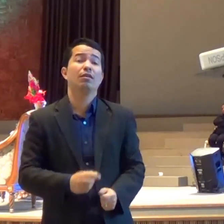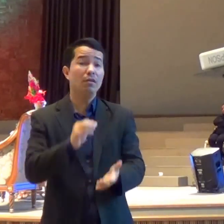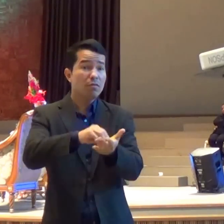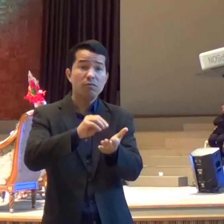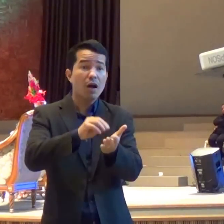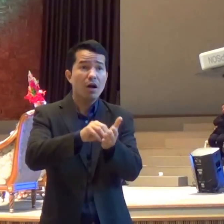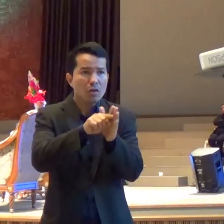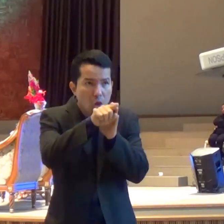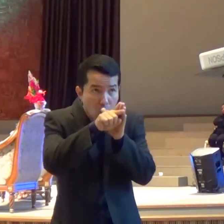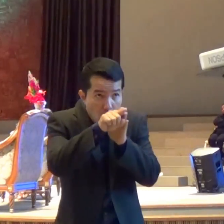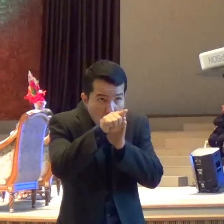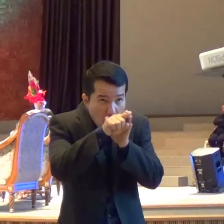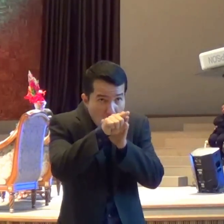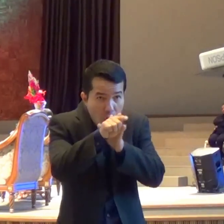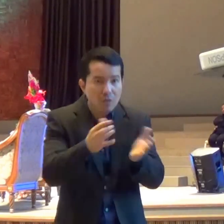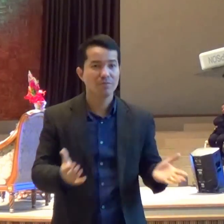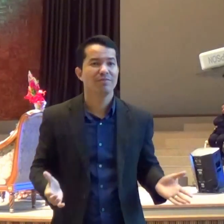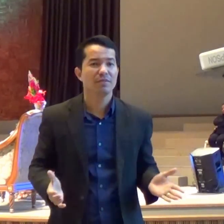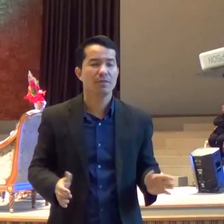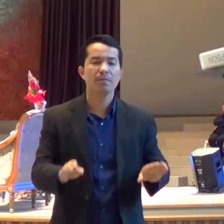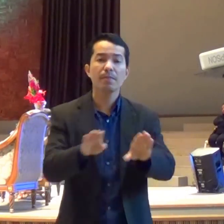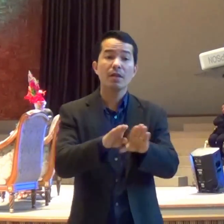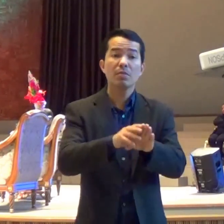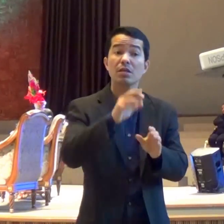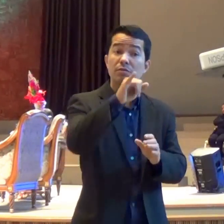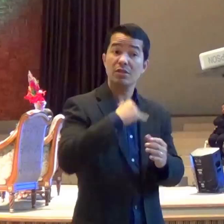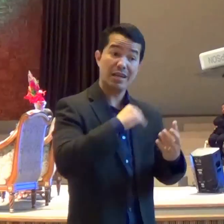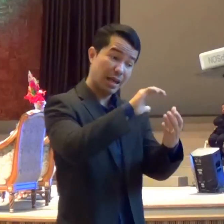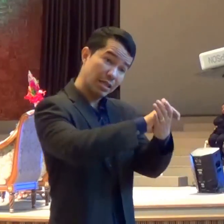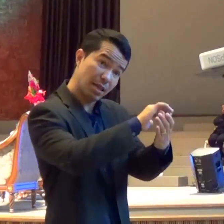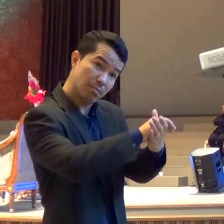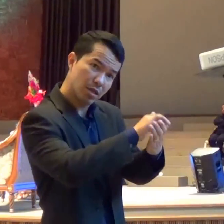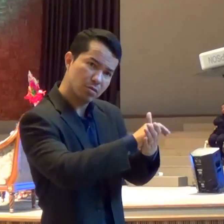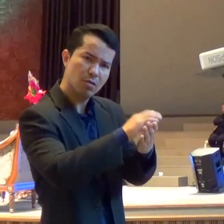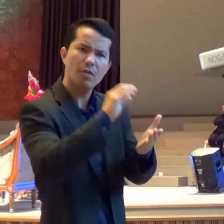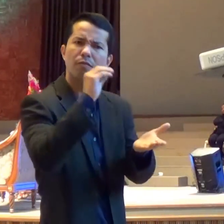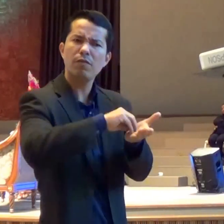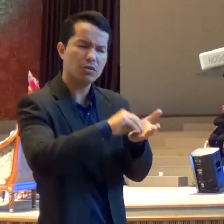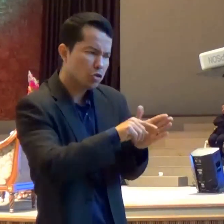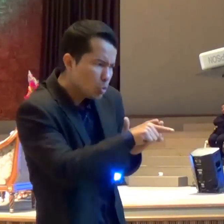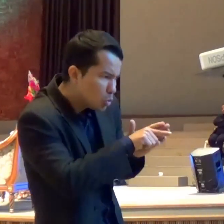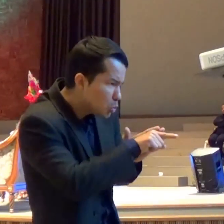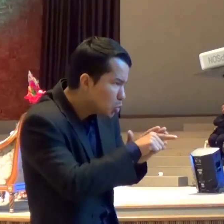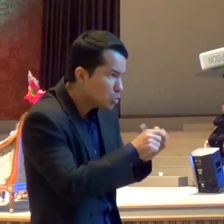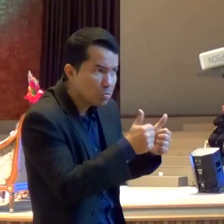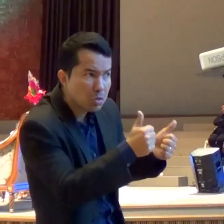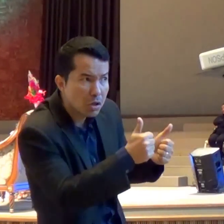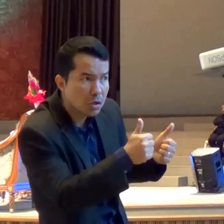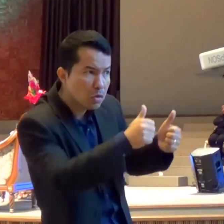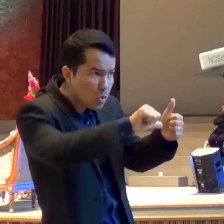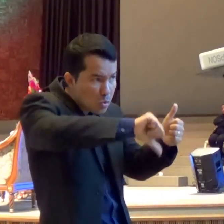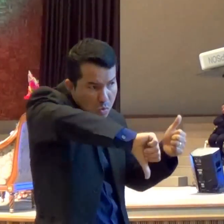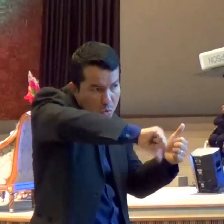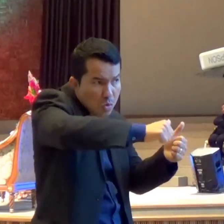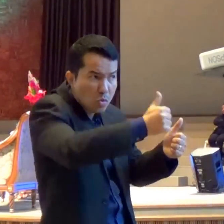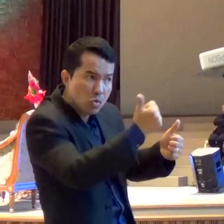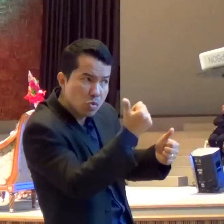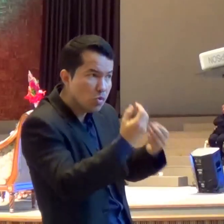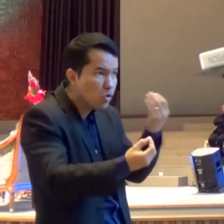Autoavaliar O seu casamento Como é que está acontecendo De que jeito está indo A vida está mudando O que